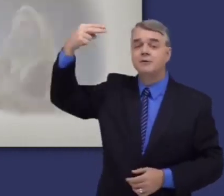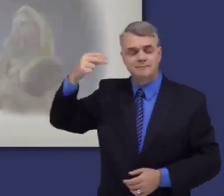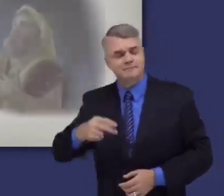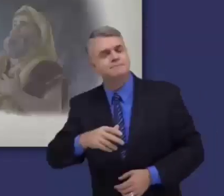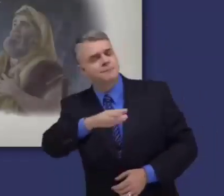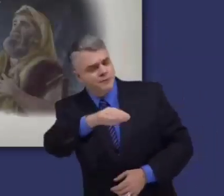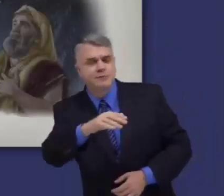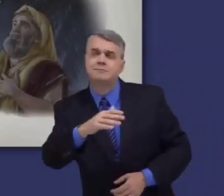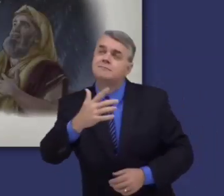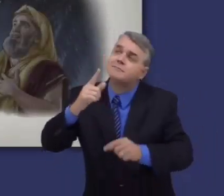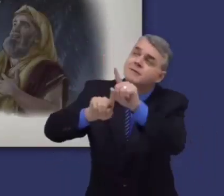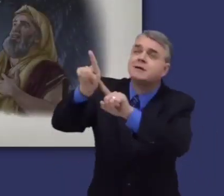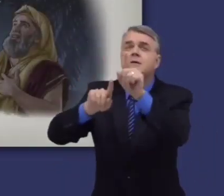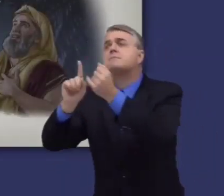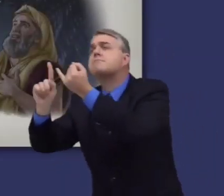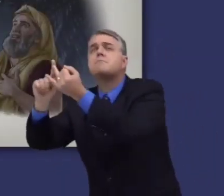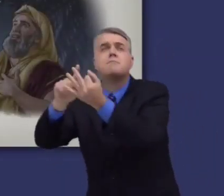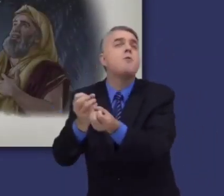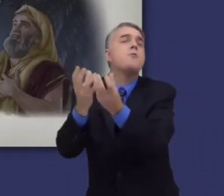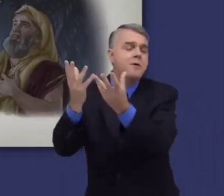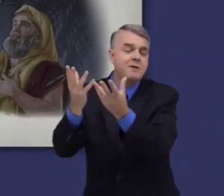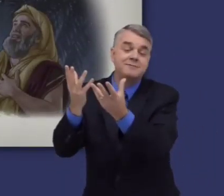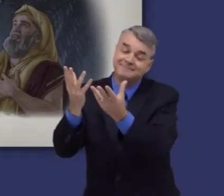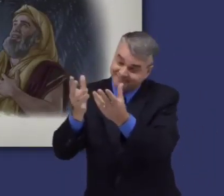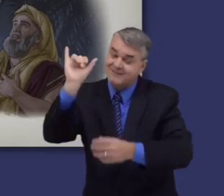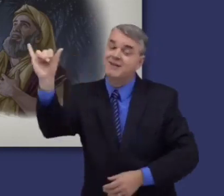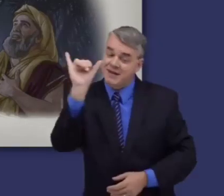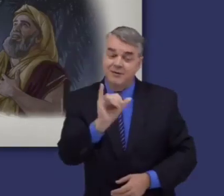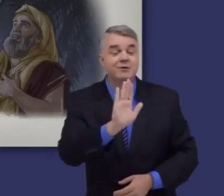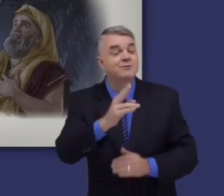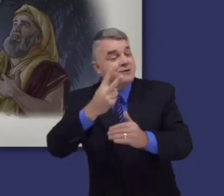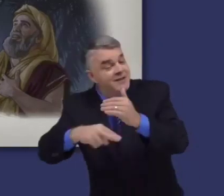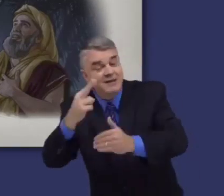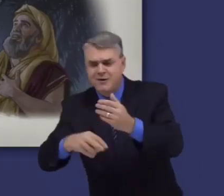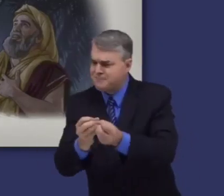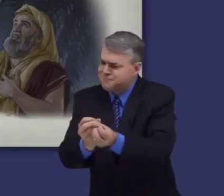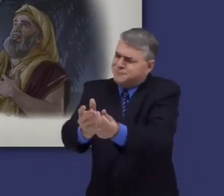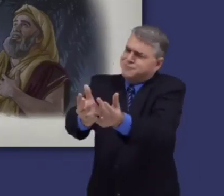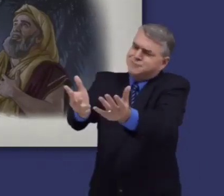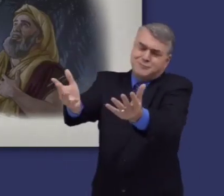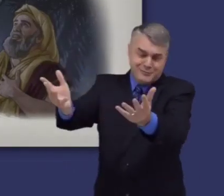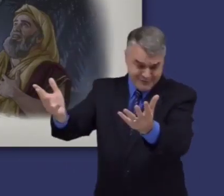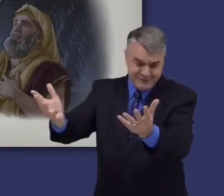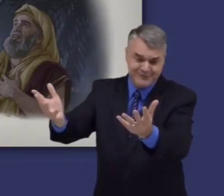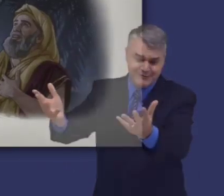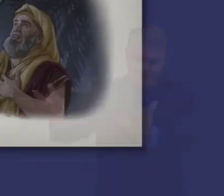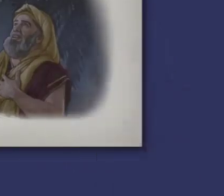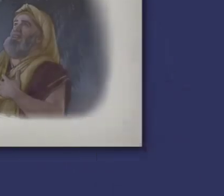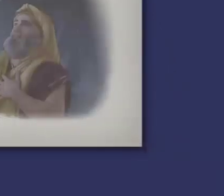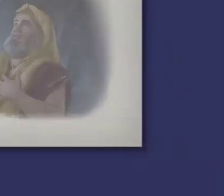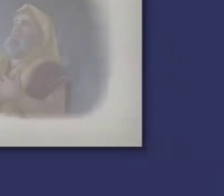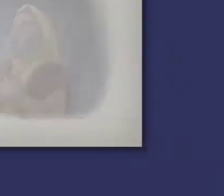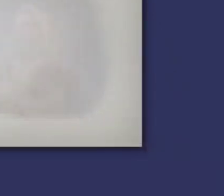Jehová le pide a Abrán que cuente las estrellas, si es que puede. Y le dice, así de numerosa llegará a ser tu descendencia.